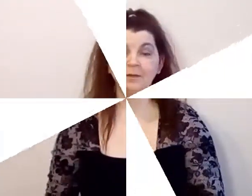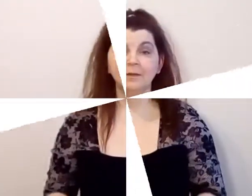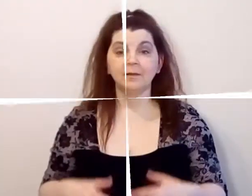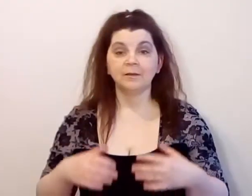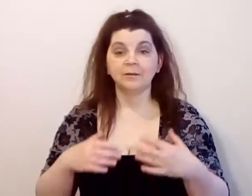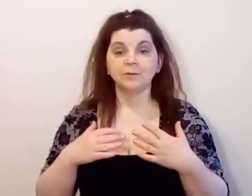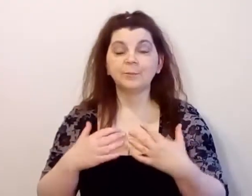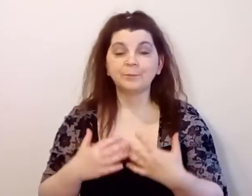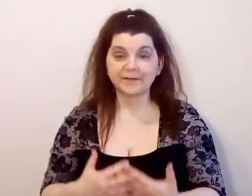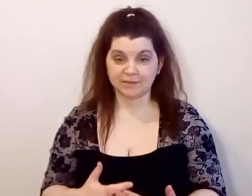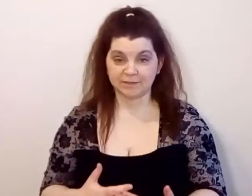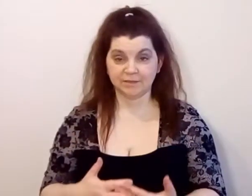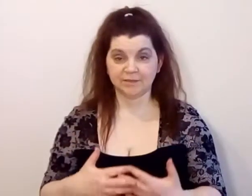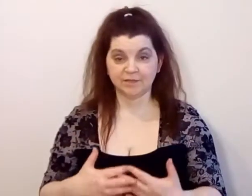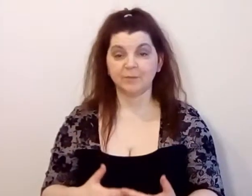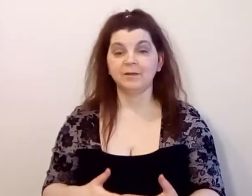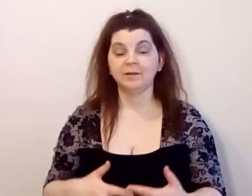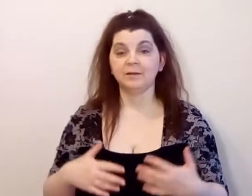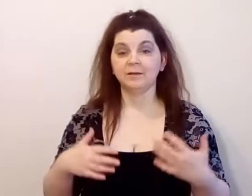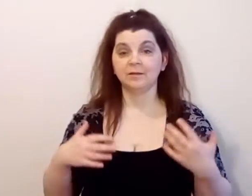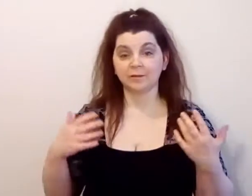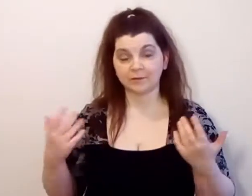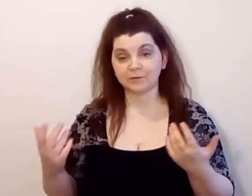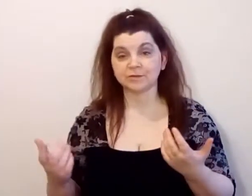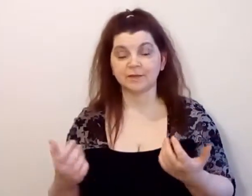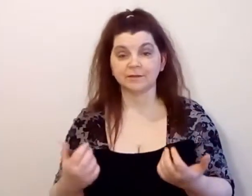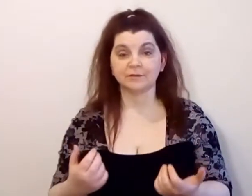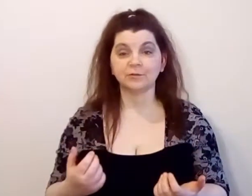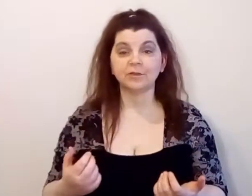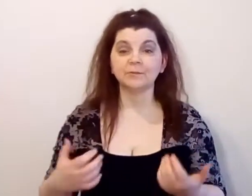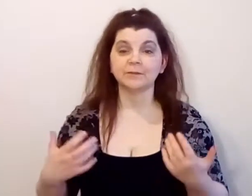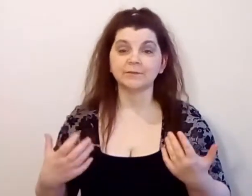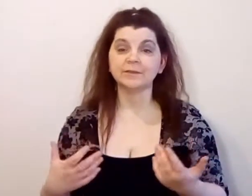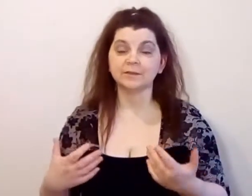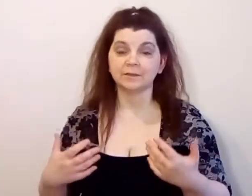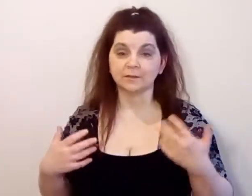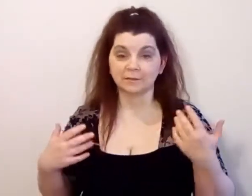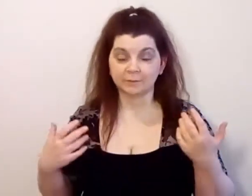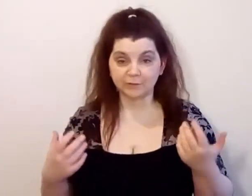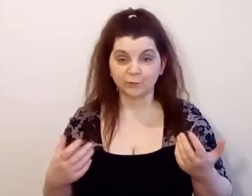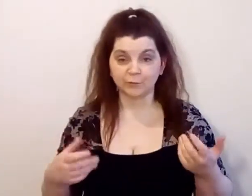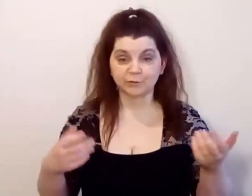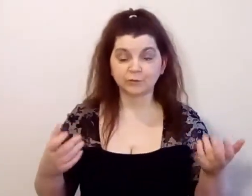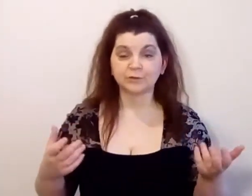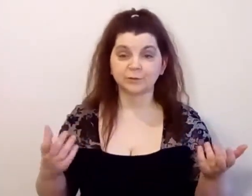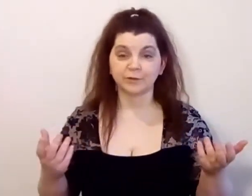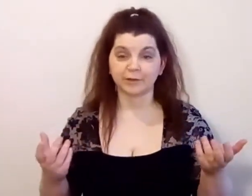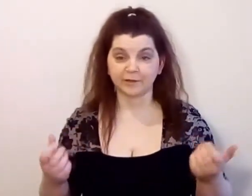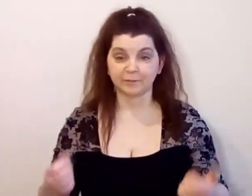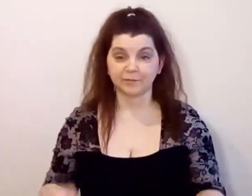Ну прежде чем рассуждать на эту тему, давайте подумаем, что такое харизма.